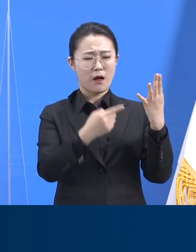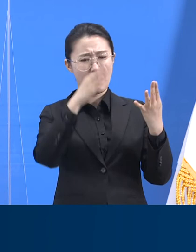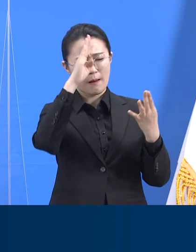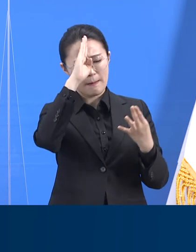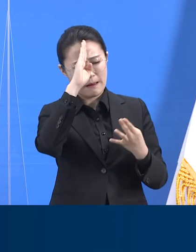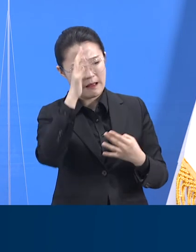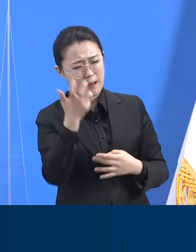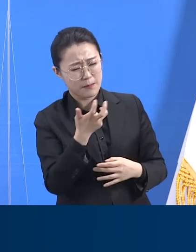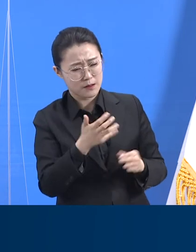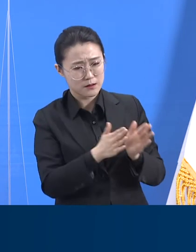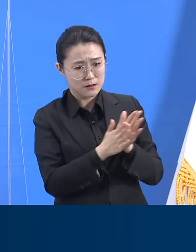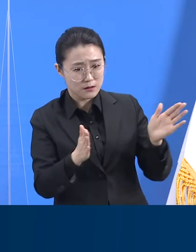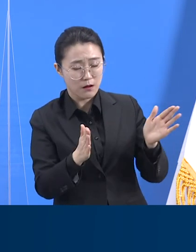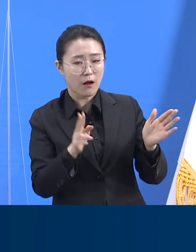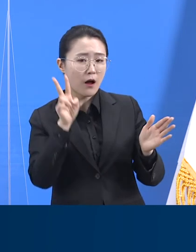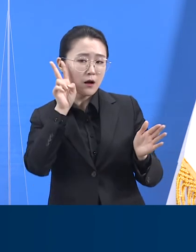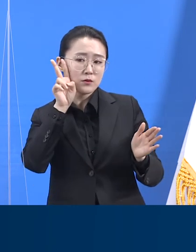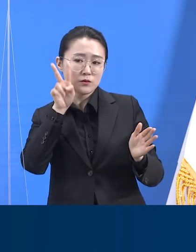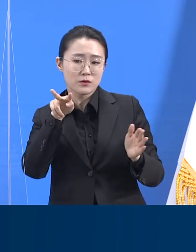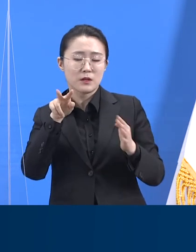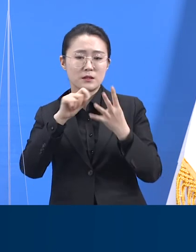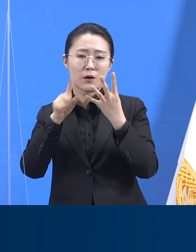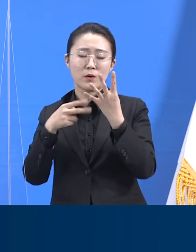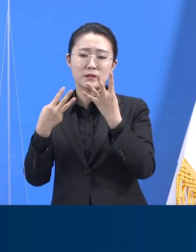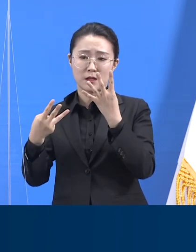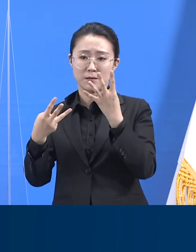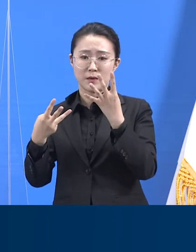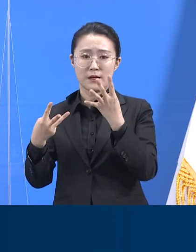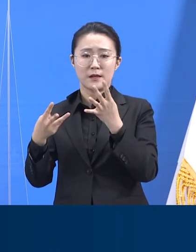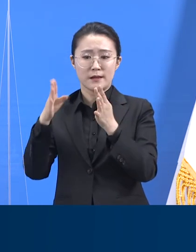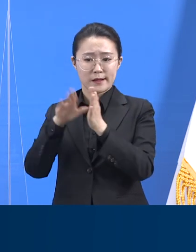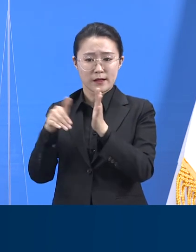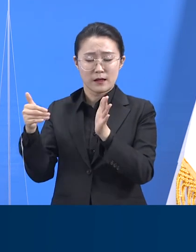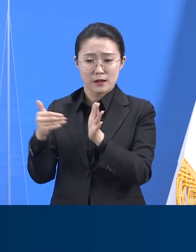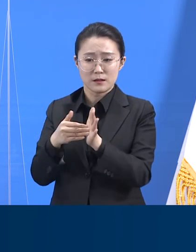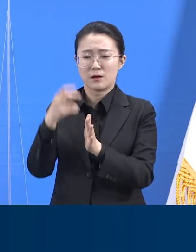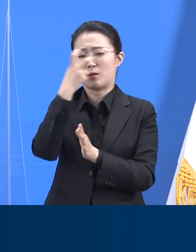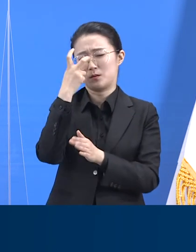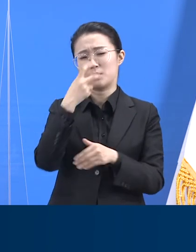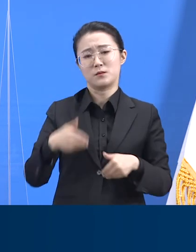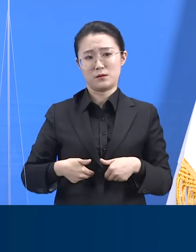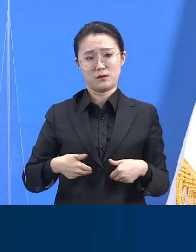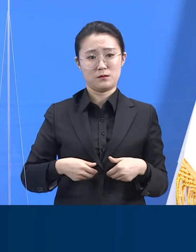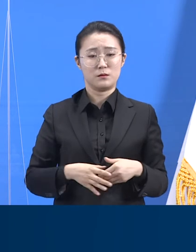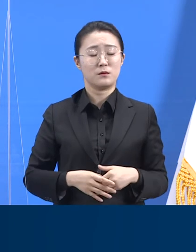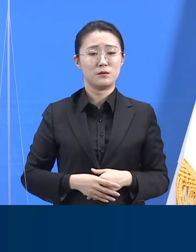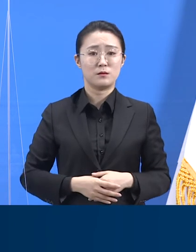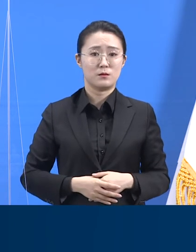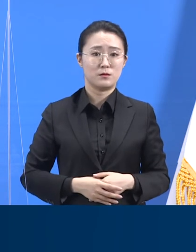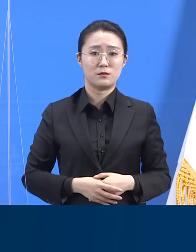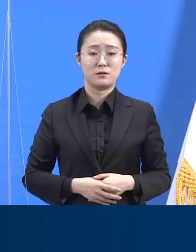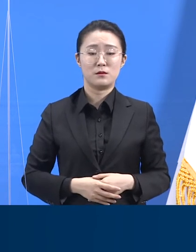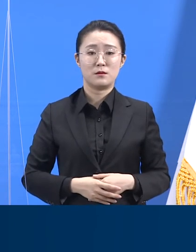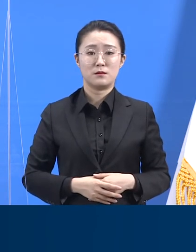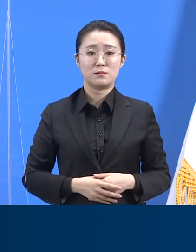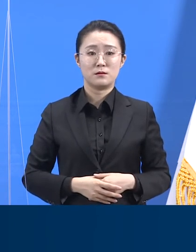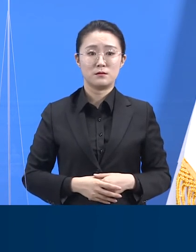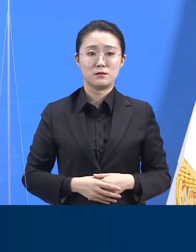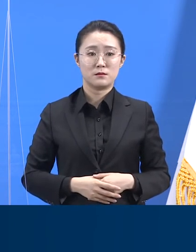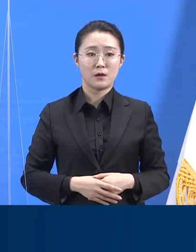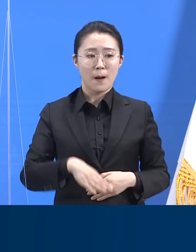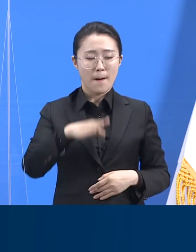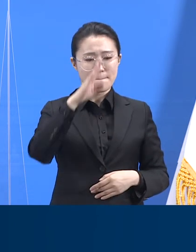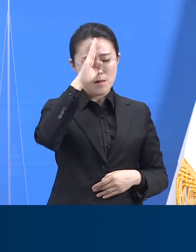4월 3일까지는 검사를 받고 진단되어야 바람직하다는 조건입니다. 이렇게 증상 발현